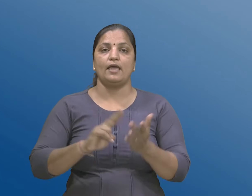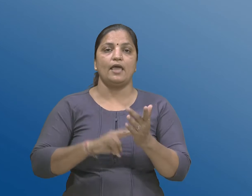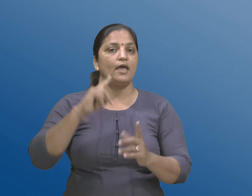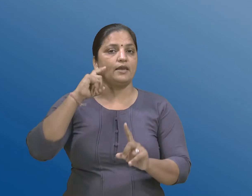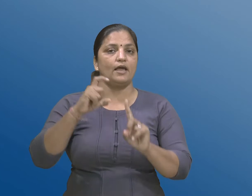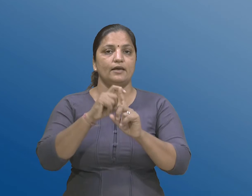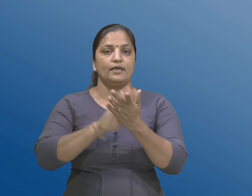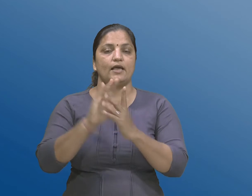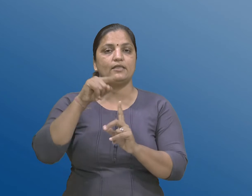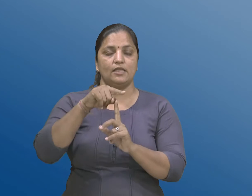करवामा आवशे